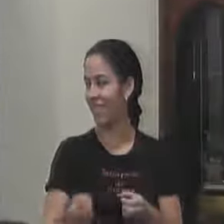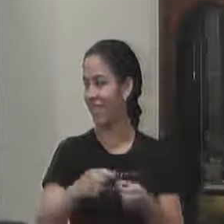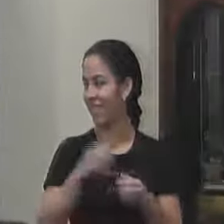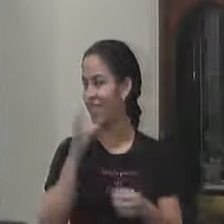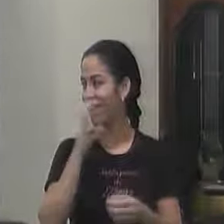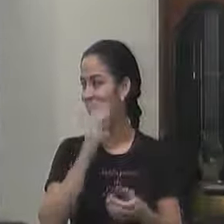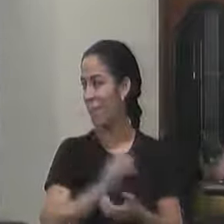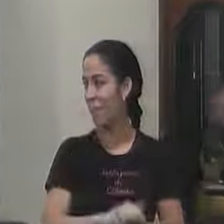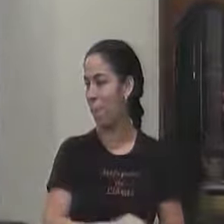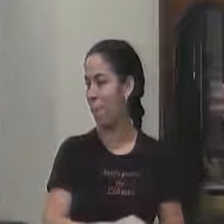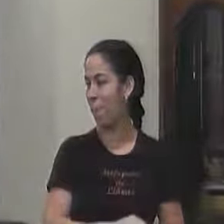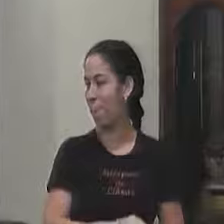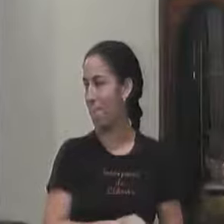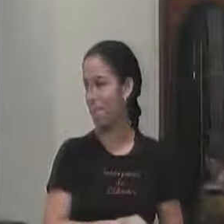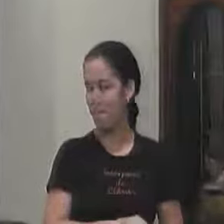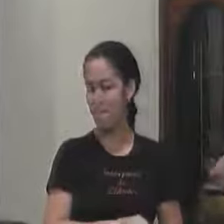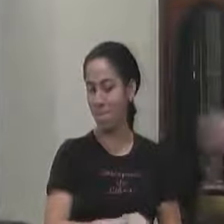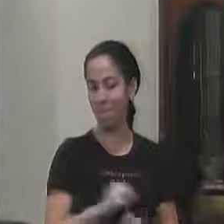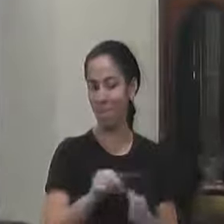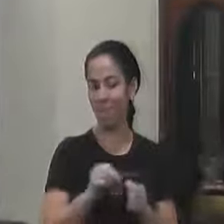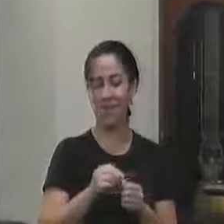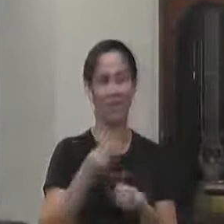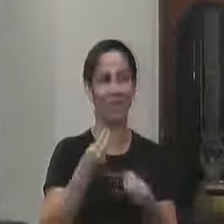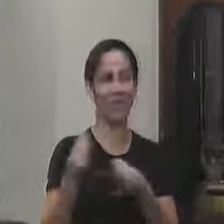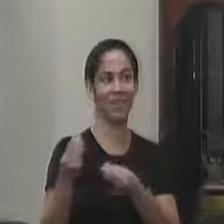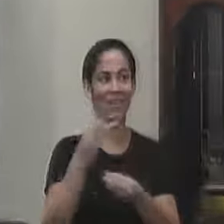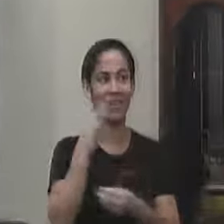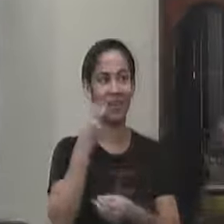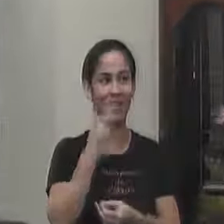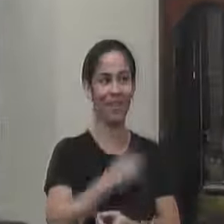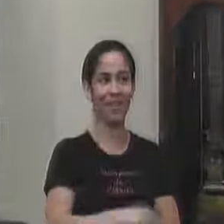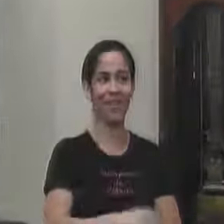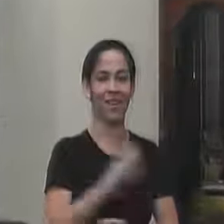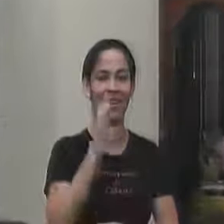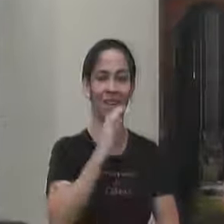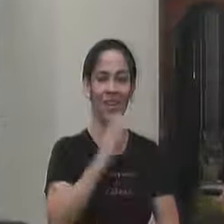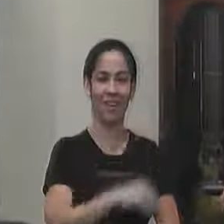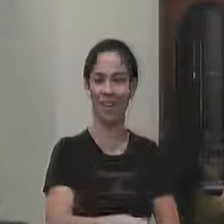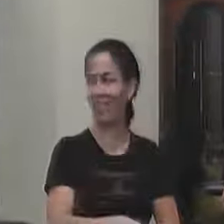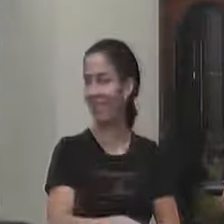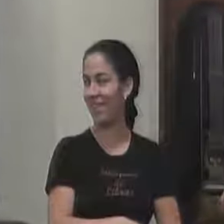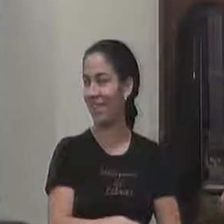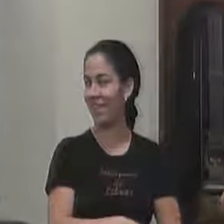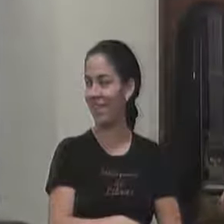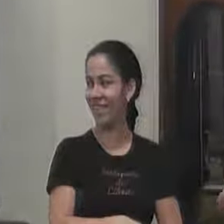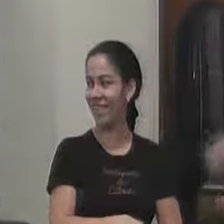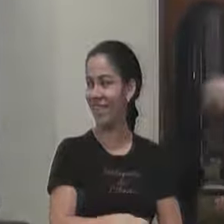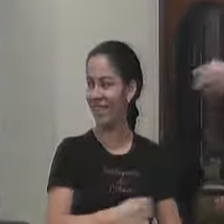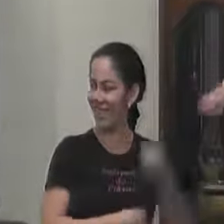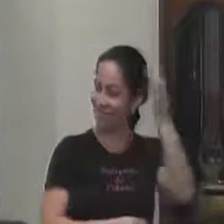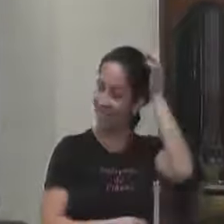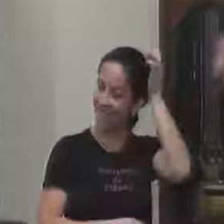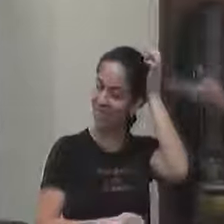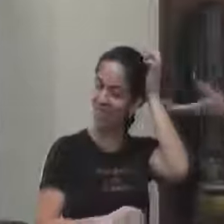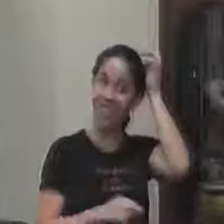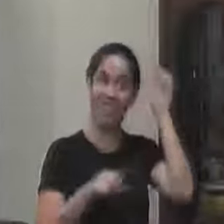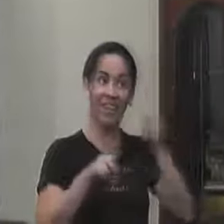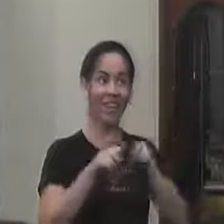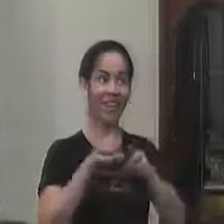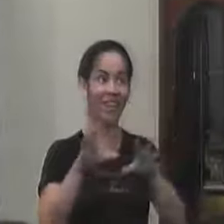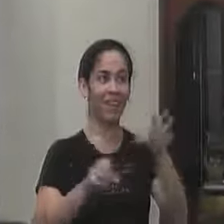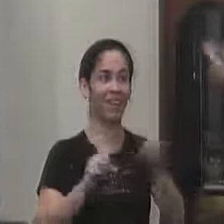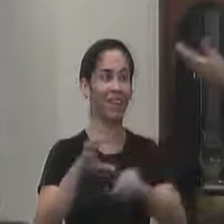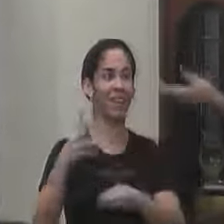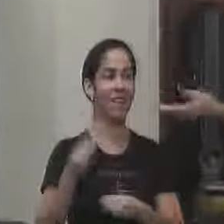rápido também mas eu acho que eu fiz muito rápido também e a gente saiu mas ali agora a gente vai inclusive eu vou recolher o